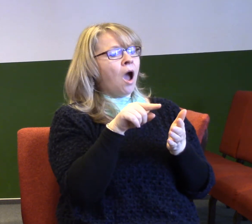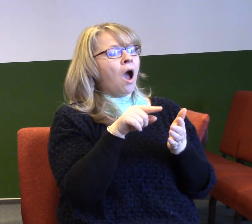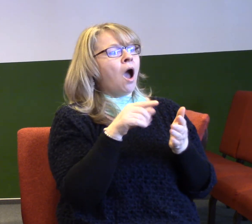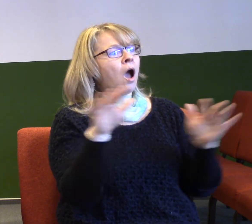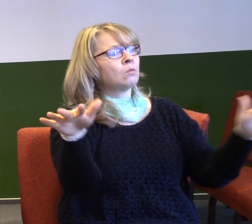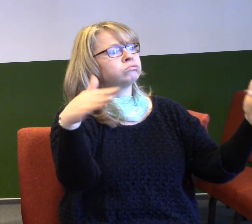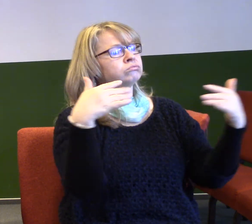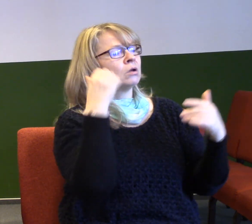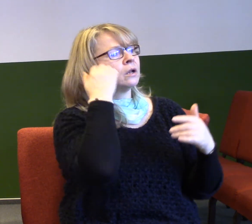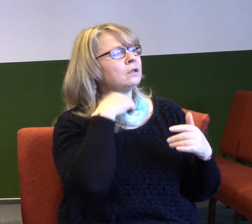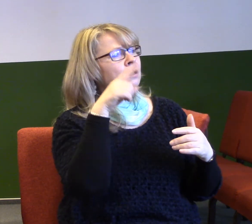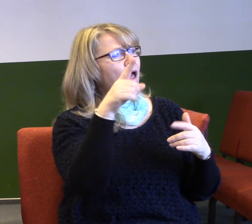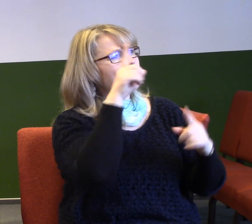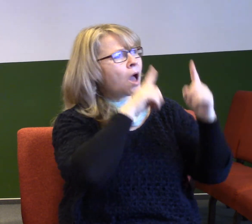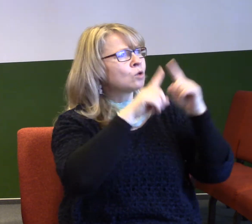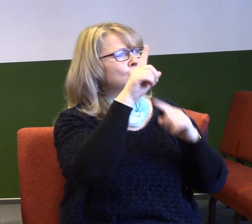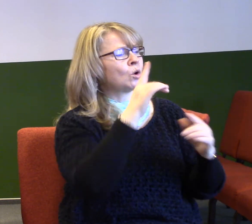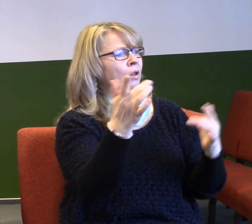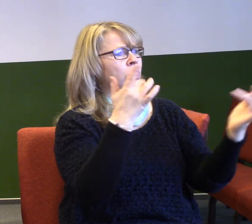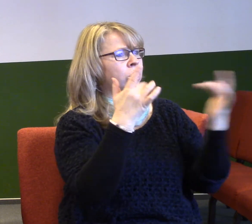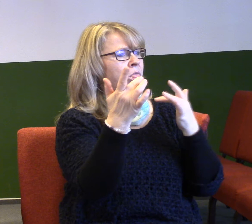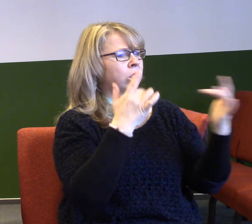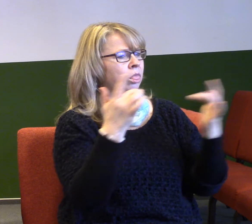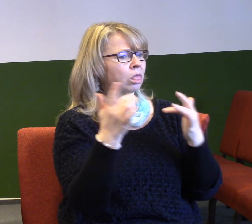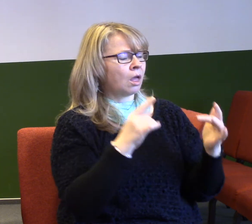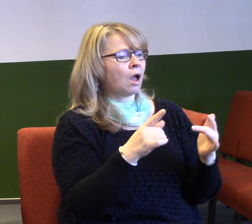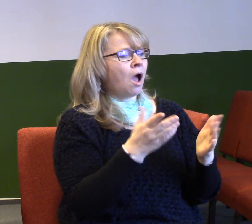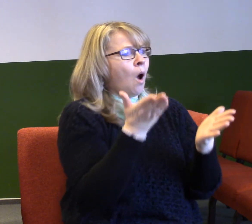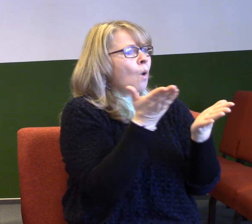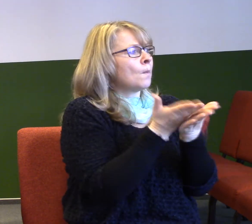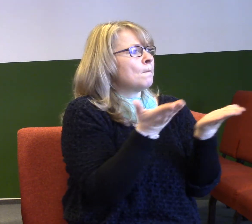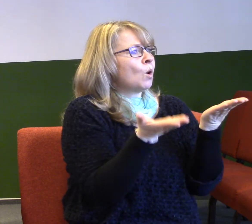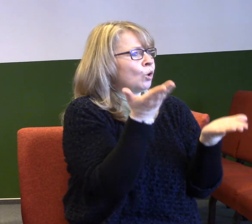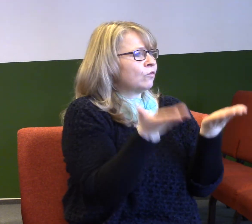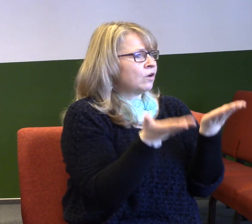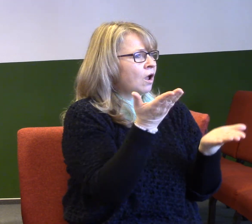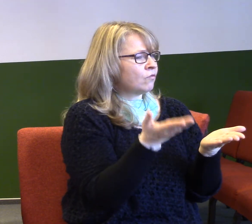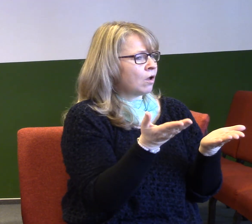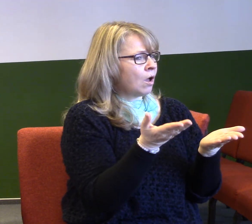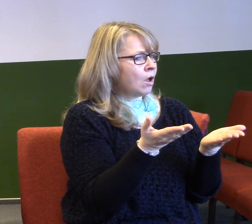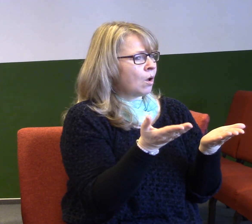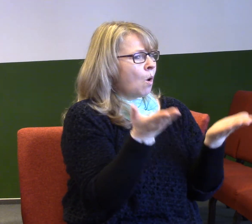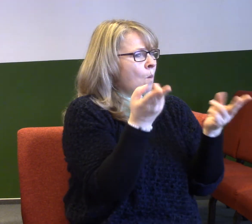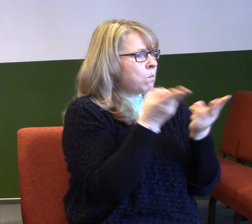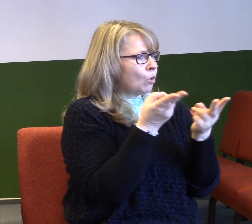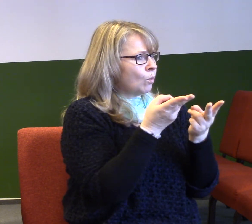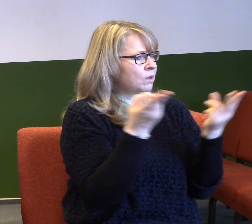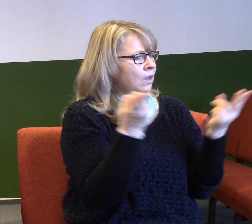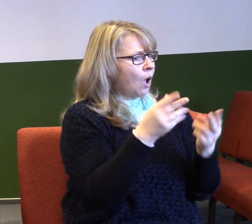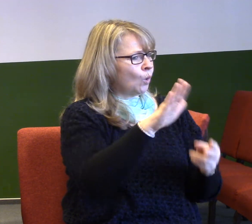přirovnám lidi tohoto pokolení, ty myslejti lidi kolem sebe. Komu jsou podobni. Jsou podobni dětem, které sedí na